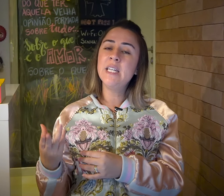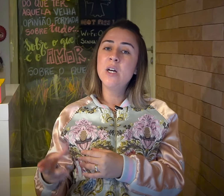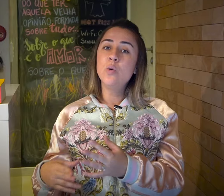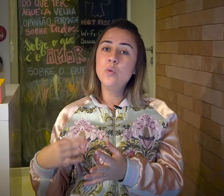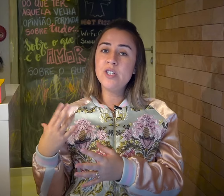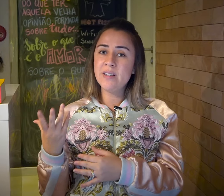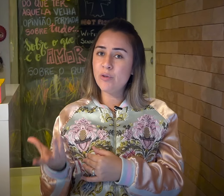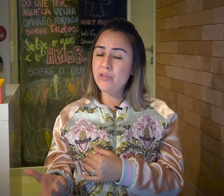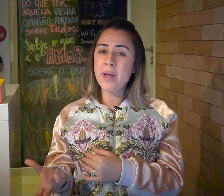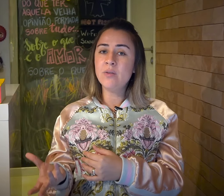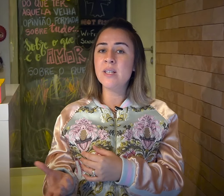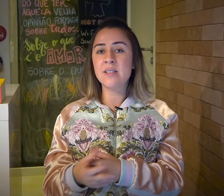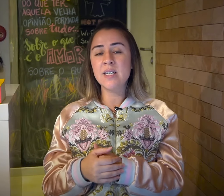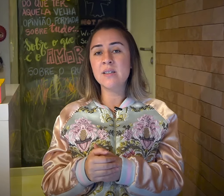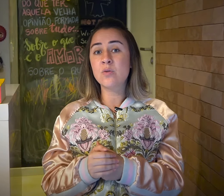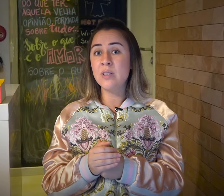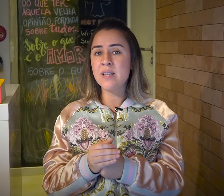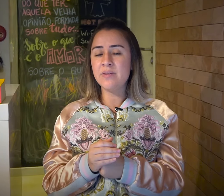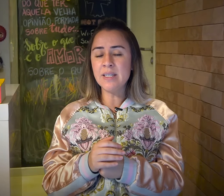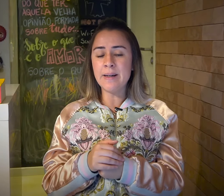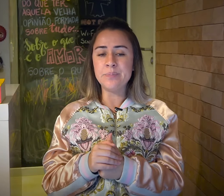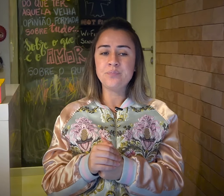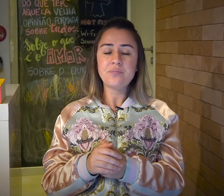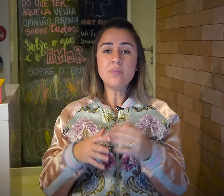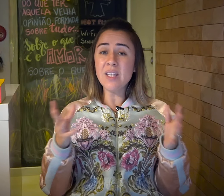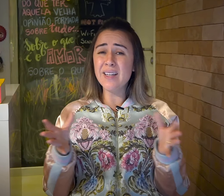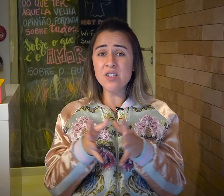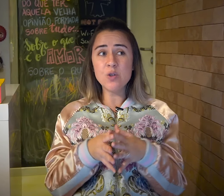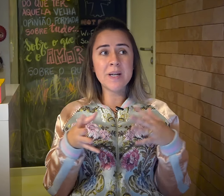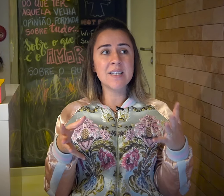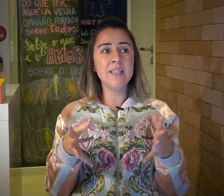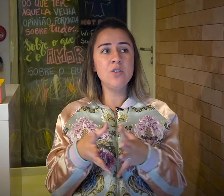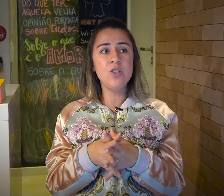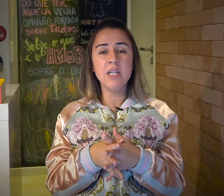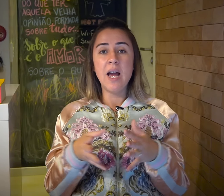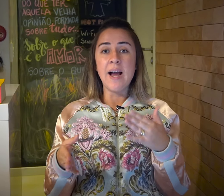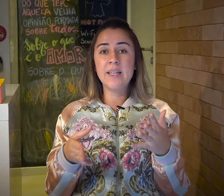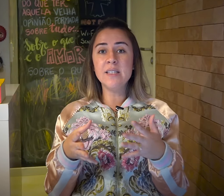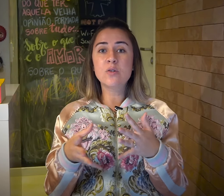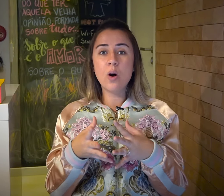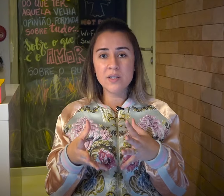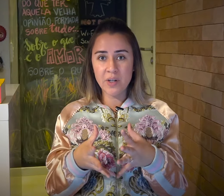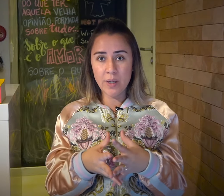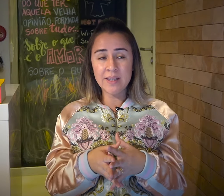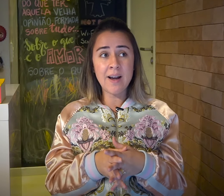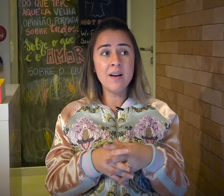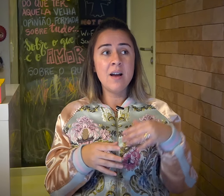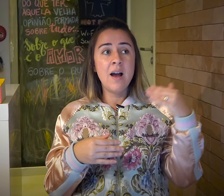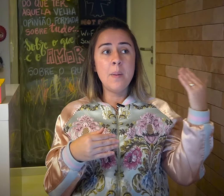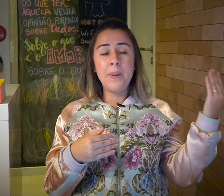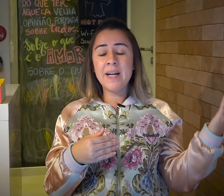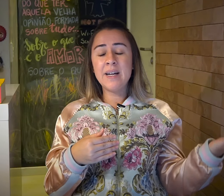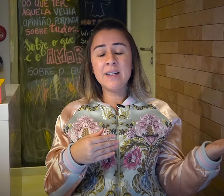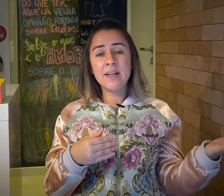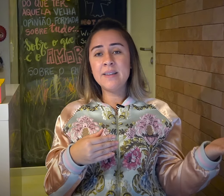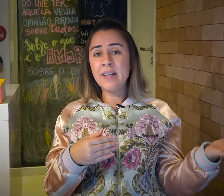o desenvolvimento dessas crianças surdas deve se dar. E aí a gente passa desde a que escola se frequentar, pra até